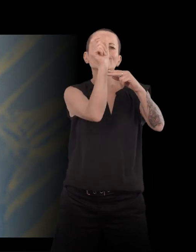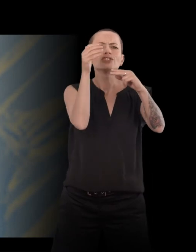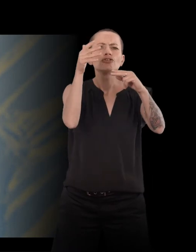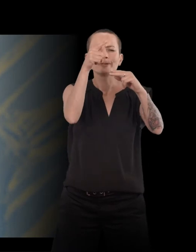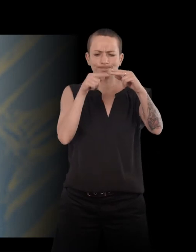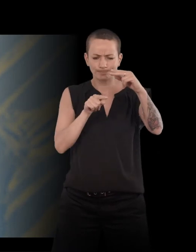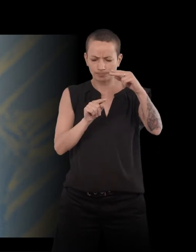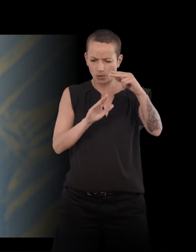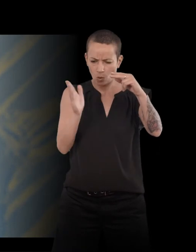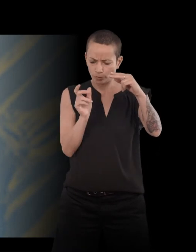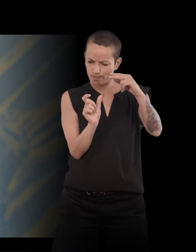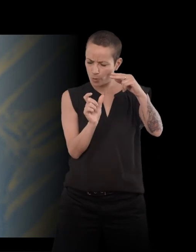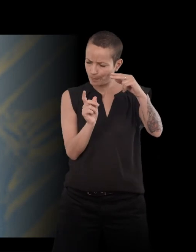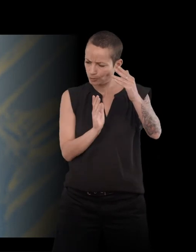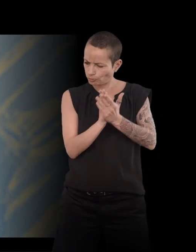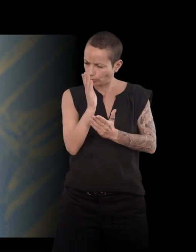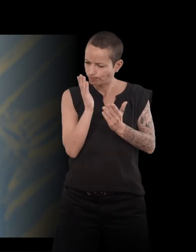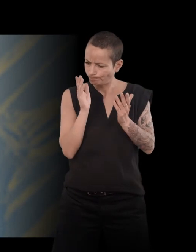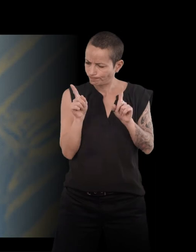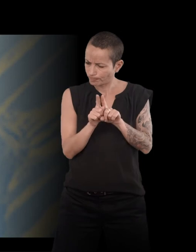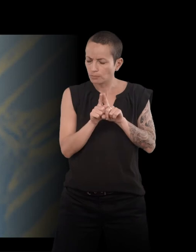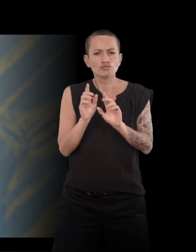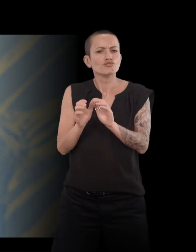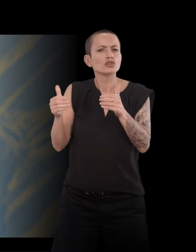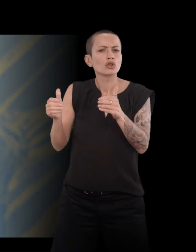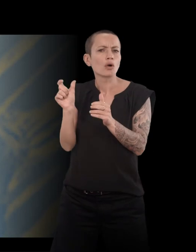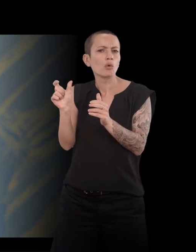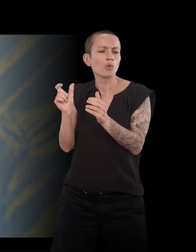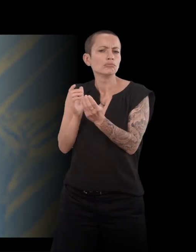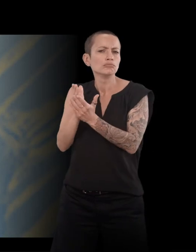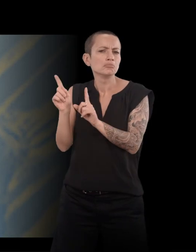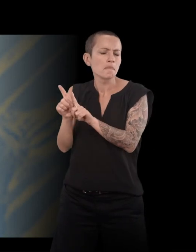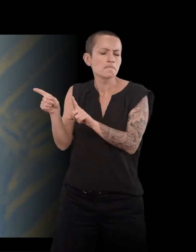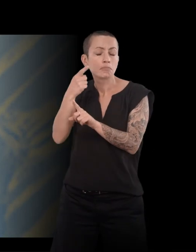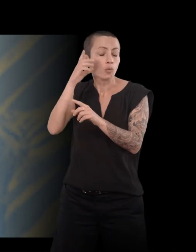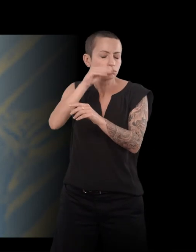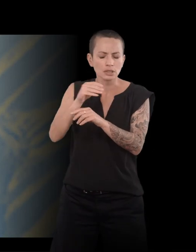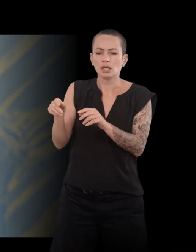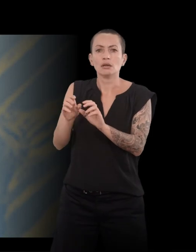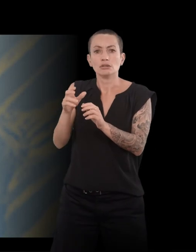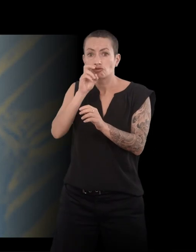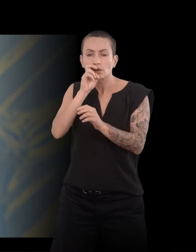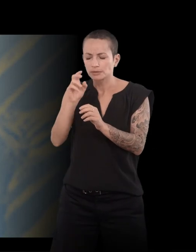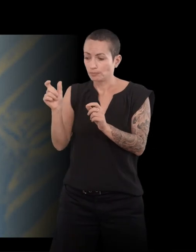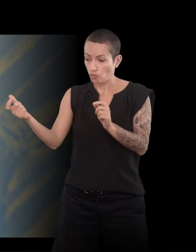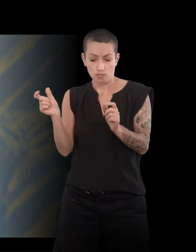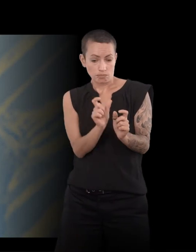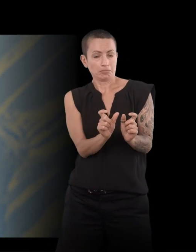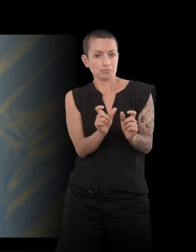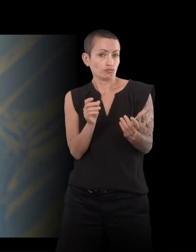donc, dans le dictionnaire de synonyme, donc je ne souviens plus. Et donc j'avais mis un autre mot qui était un peu trop savant et qui, du coup, faisait